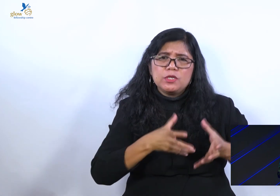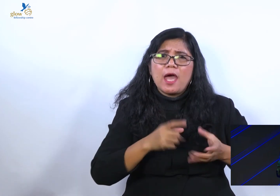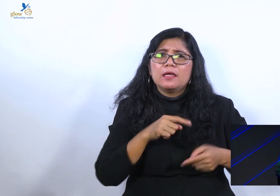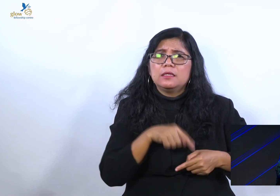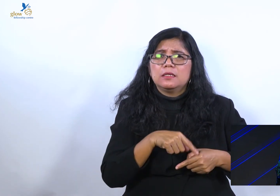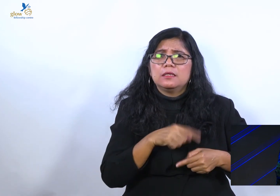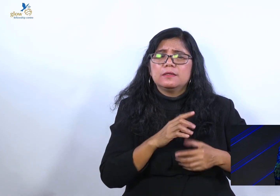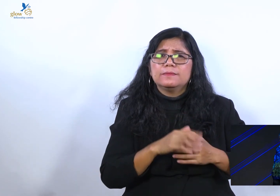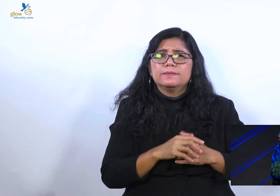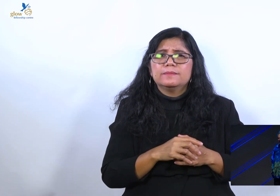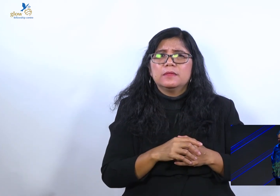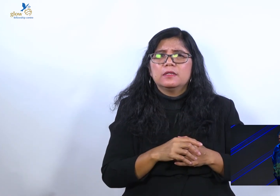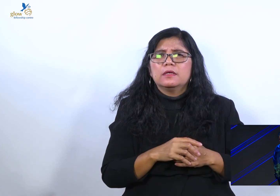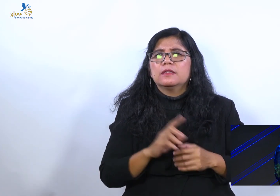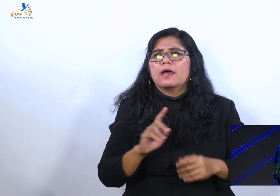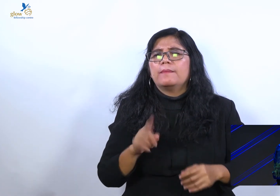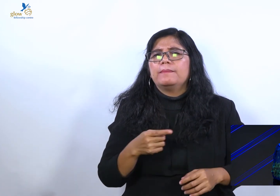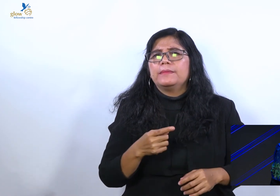Tapi kita tahu.